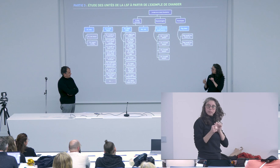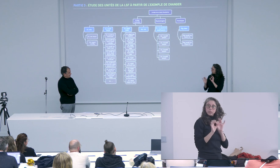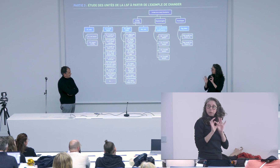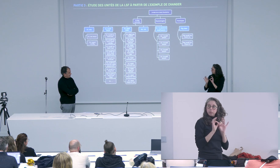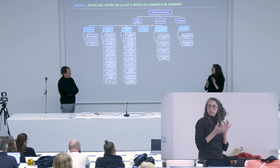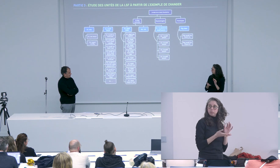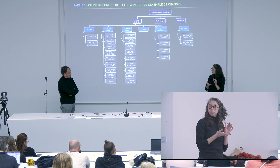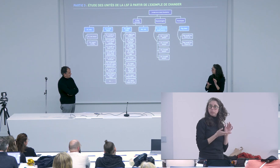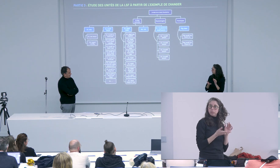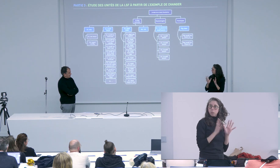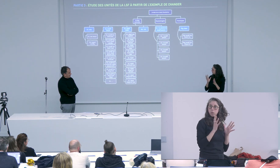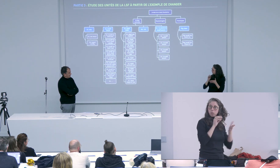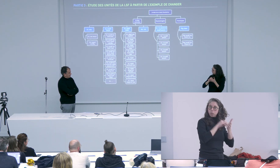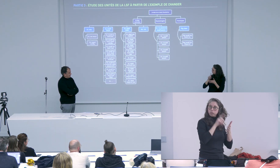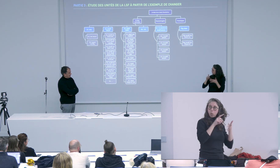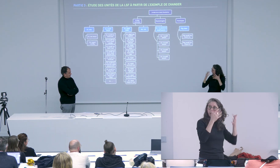quel niveau on se situe